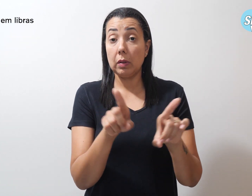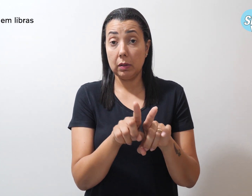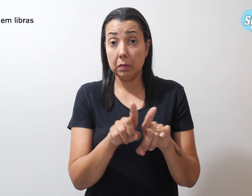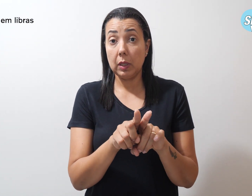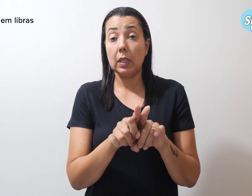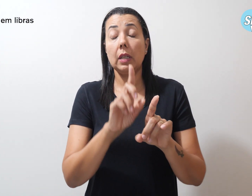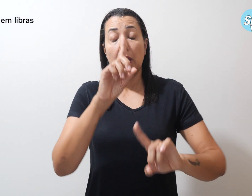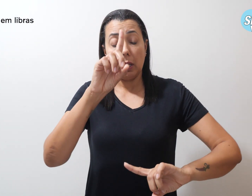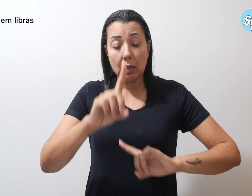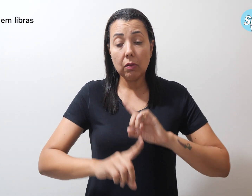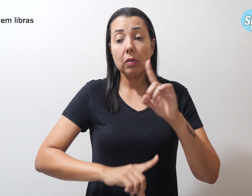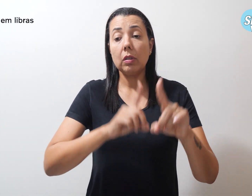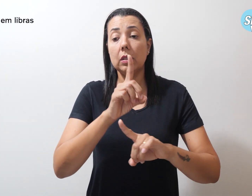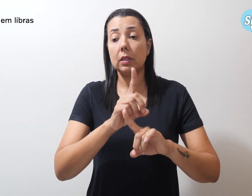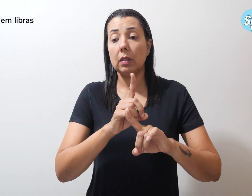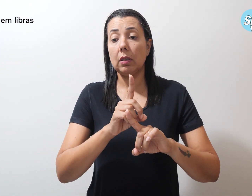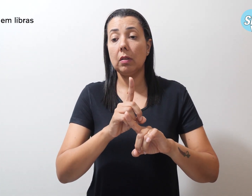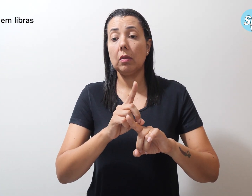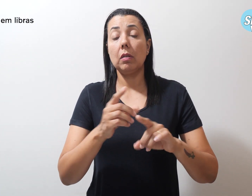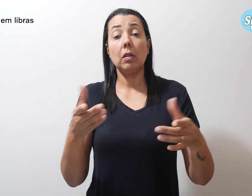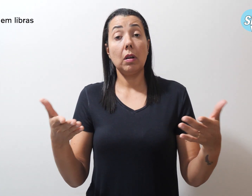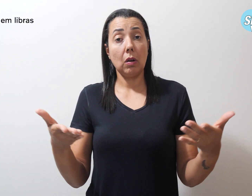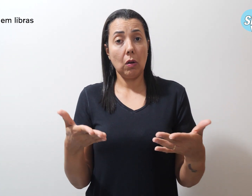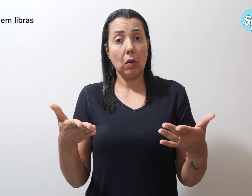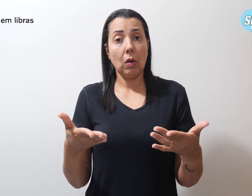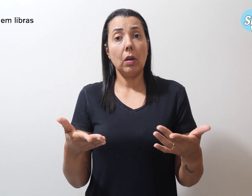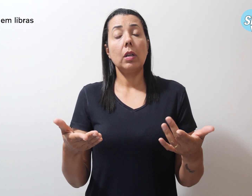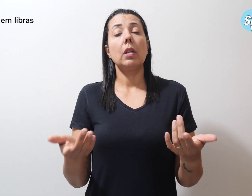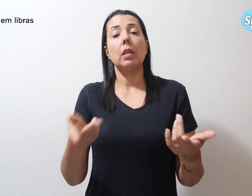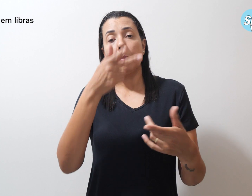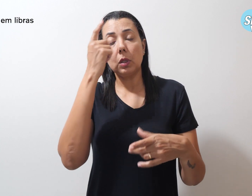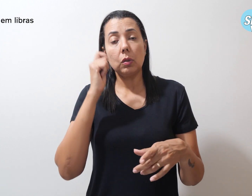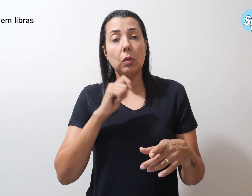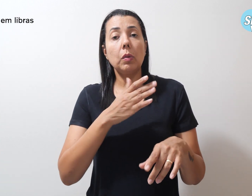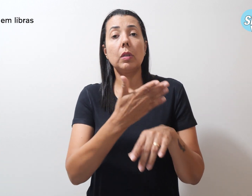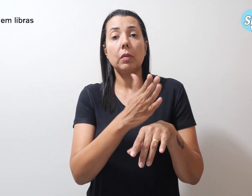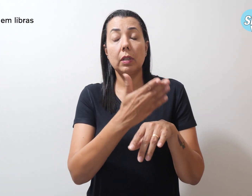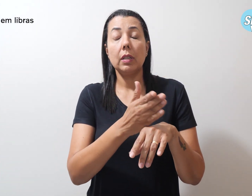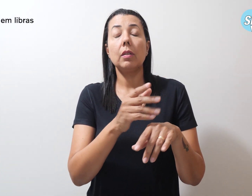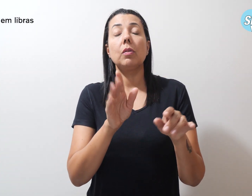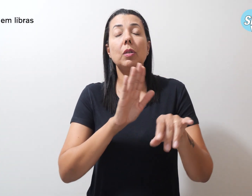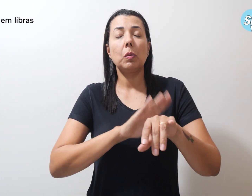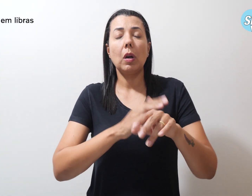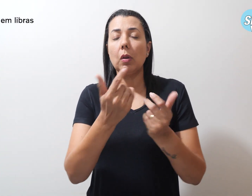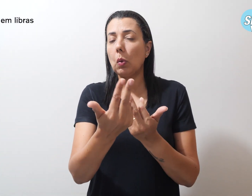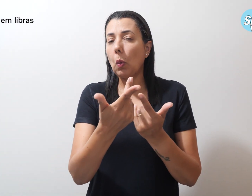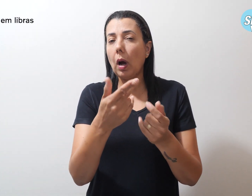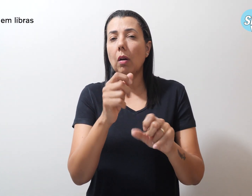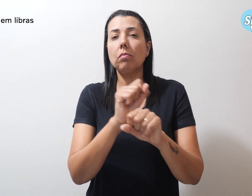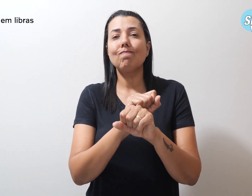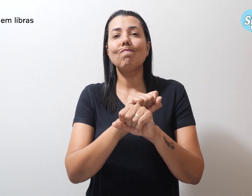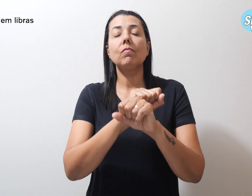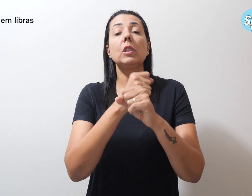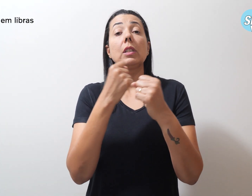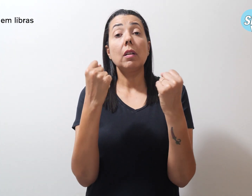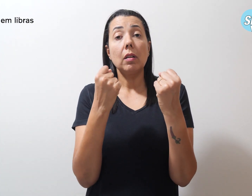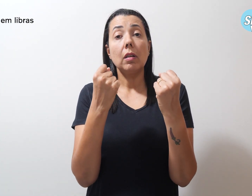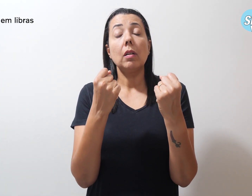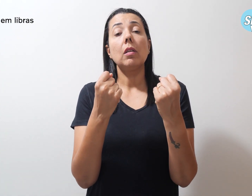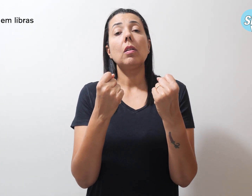evolução sofisticada do capataz do tempo da escravidão. A luta do movimento docente